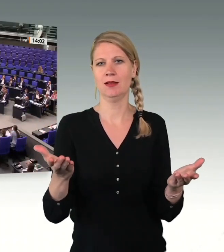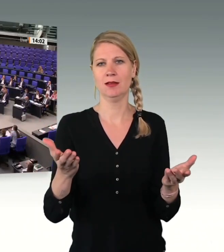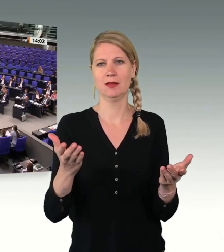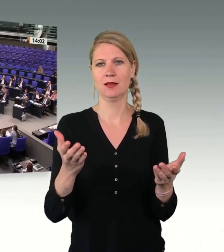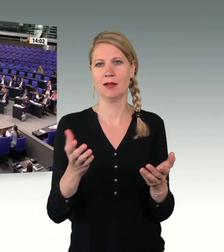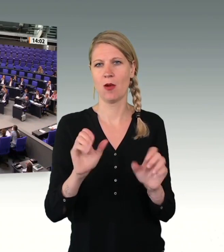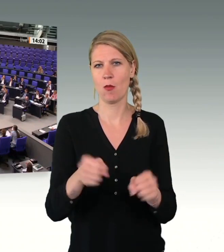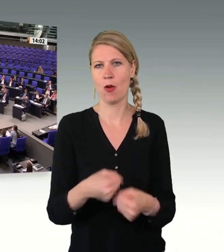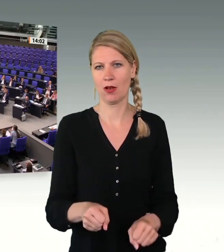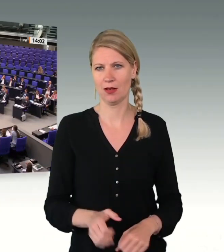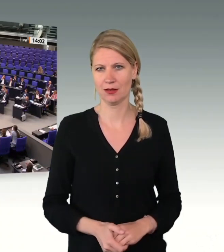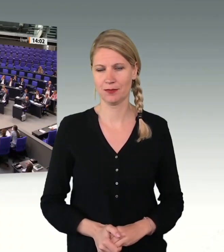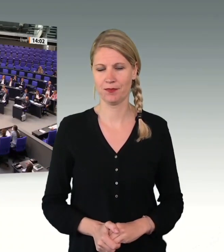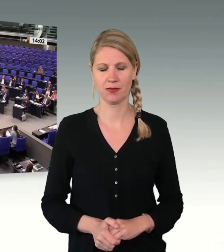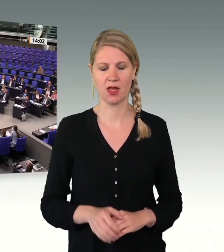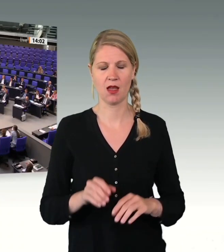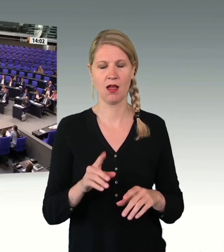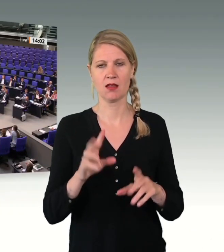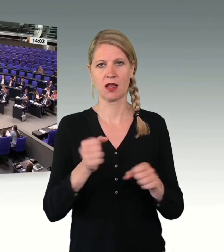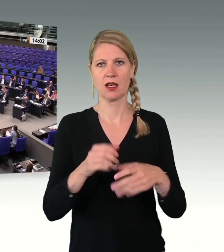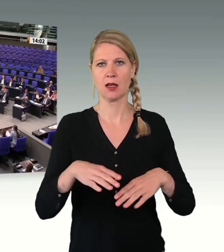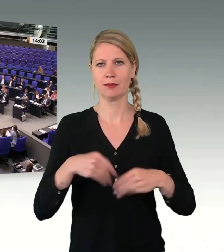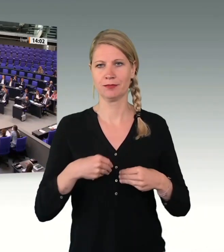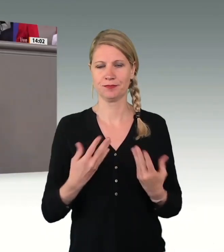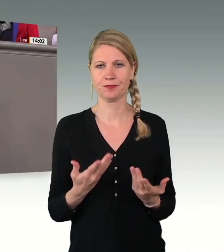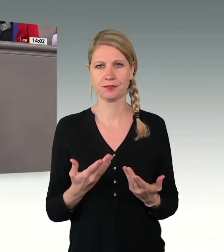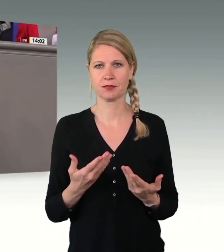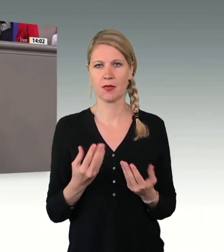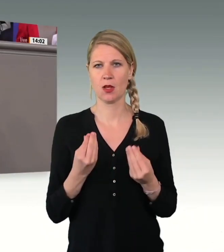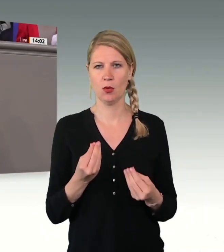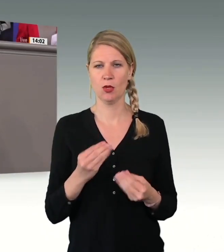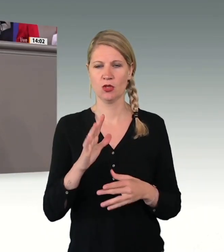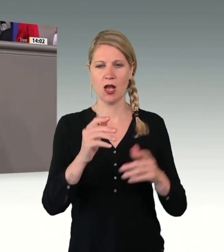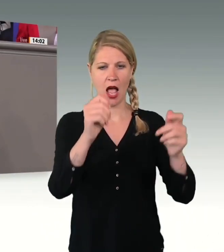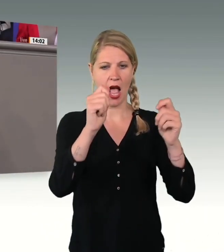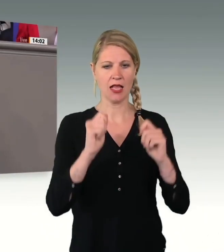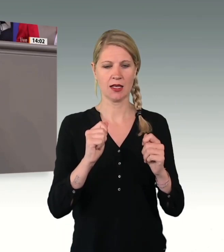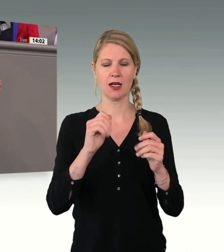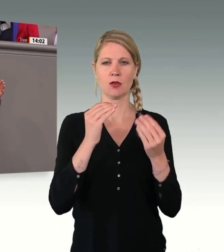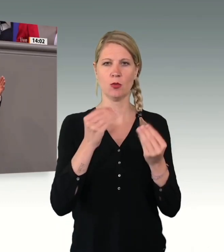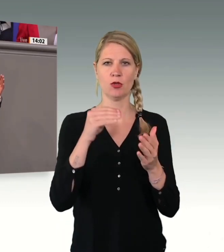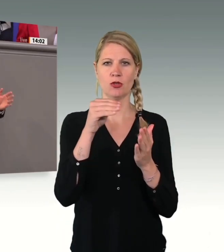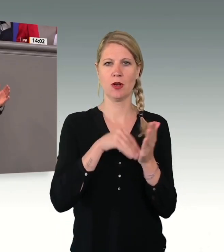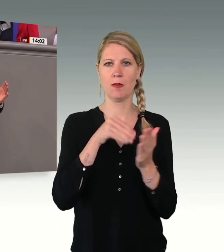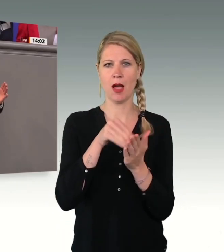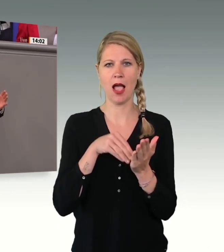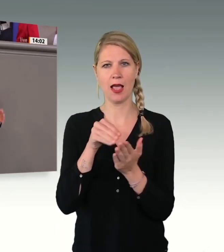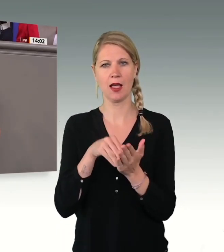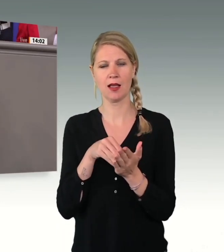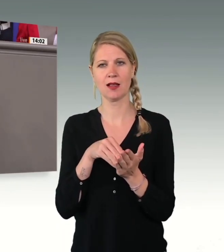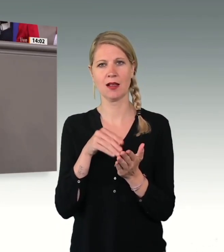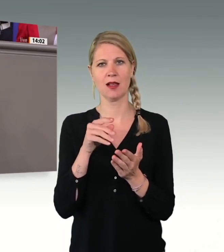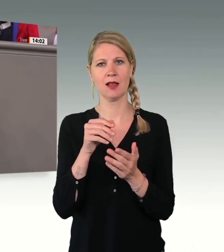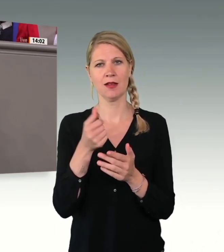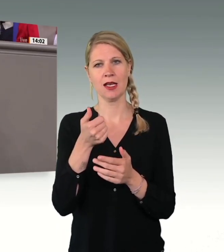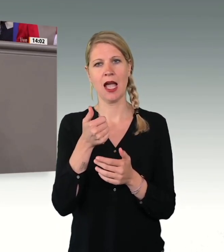Was auch völlig inakzeptabel ist, und das ist ja der Duktus, der sich die ganze Zeit durch Ihren Antrag zieht, dass Sie tatsächlich in der Lage wären, die eine Art der